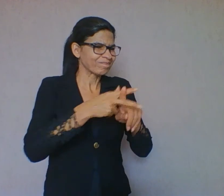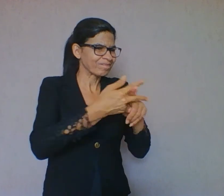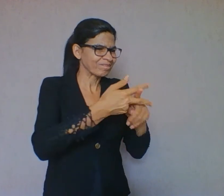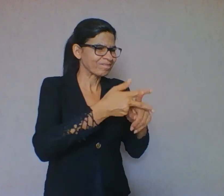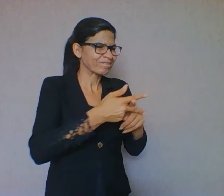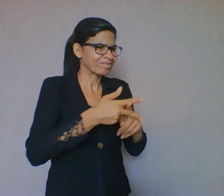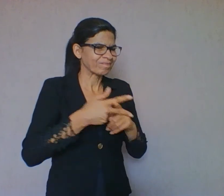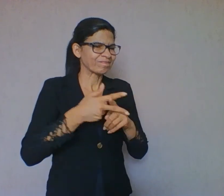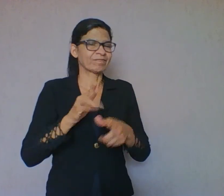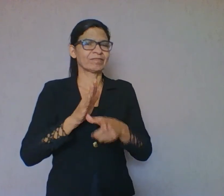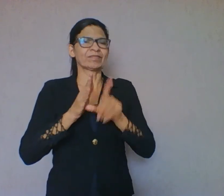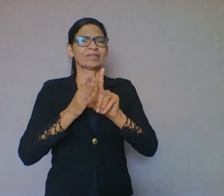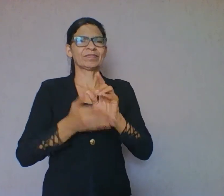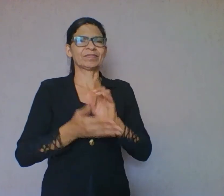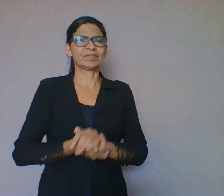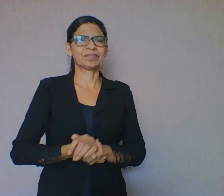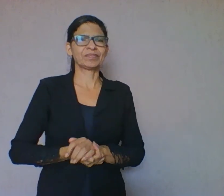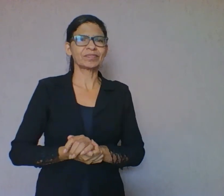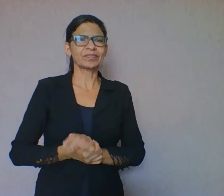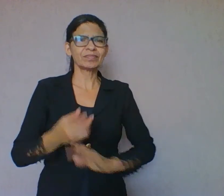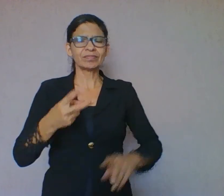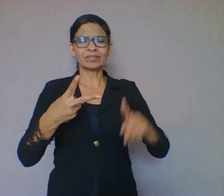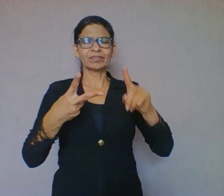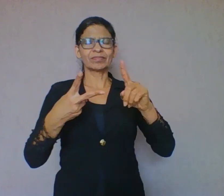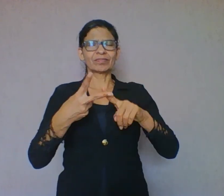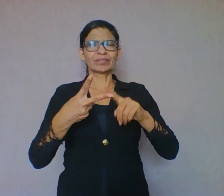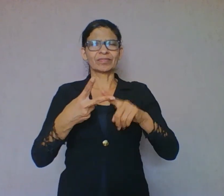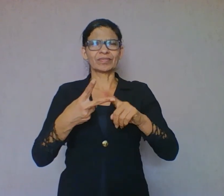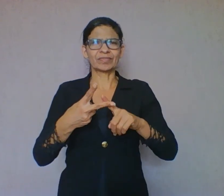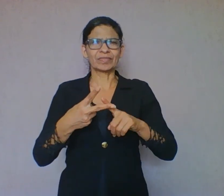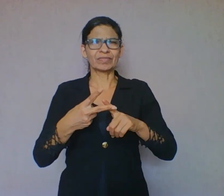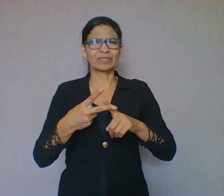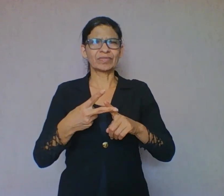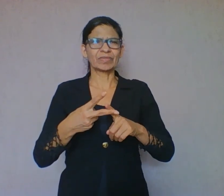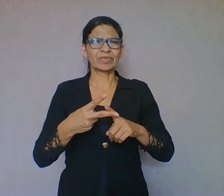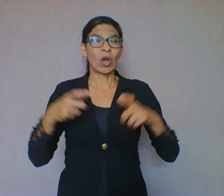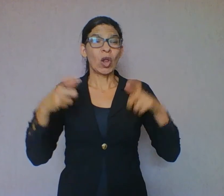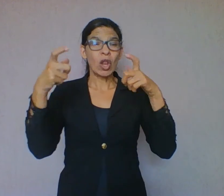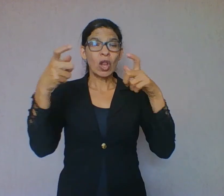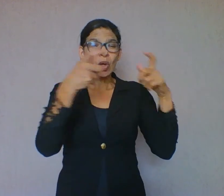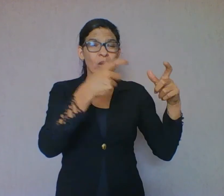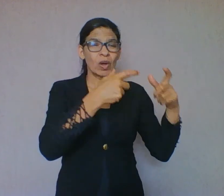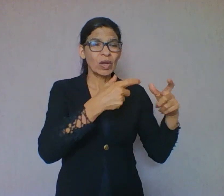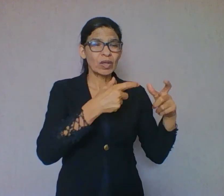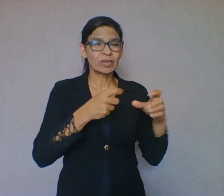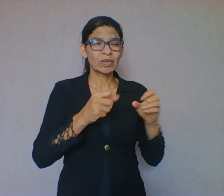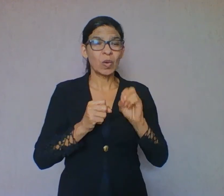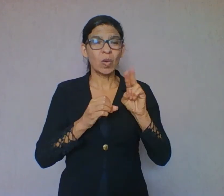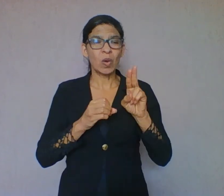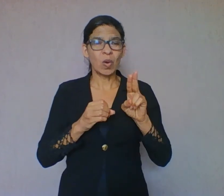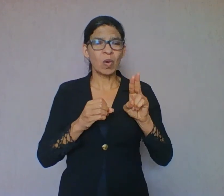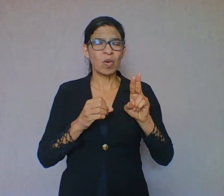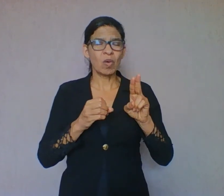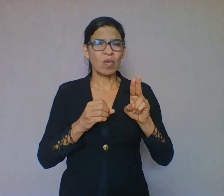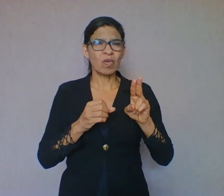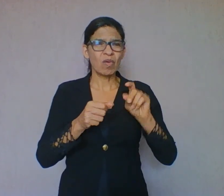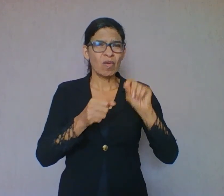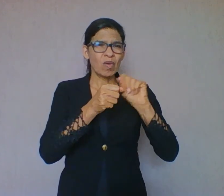Segundo, localização ou construção do tema ou da ideia